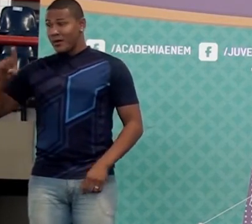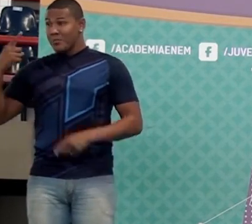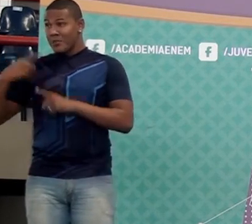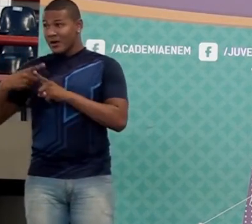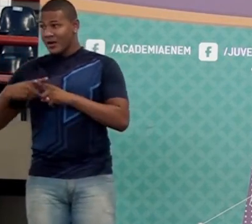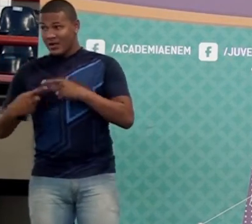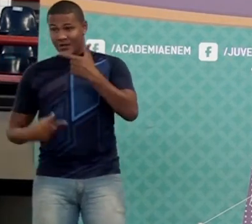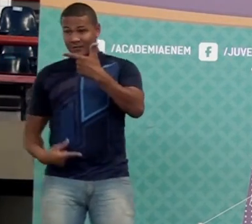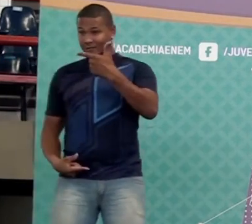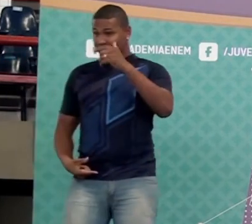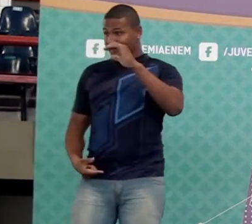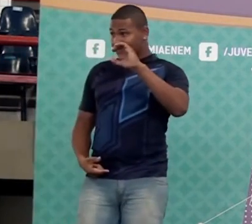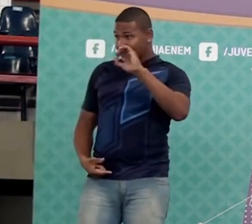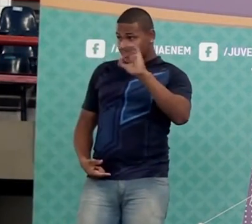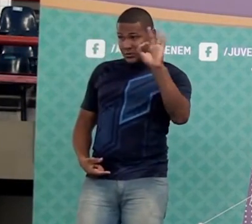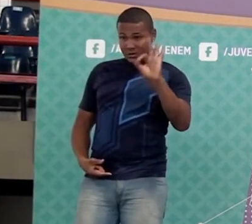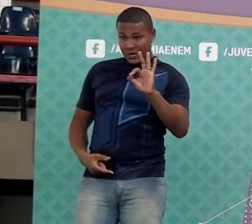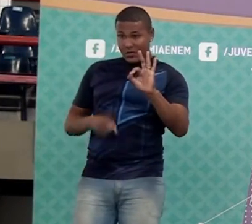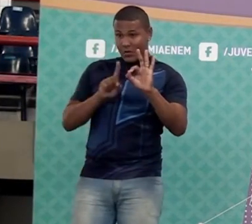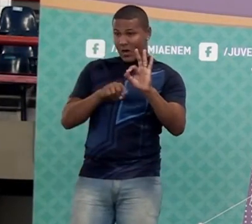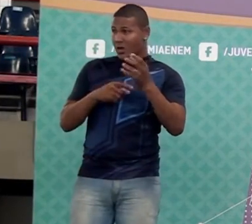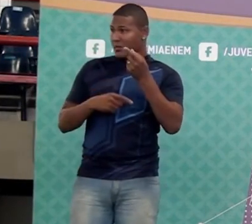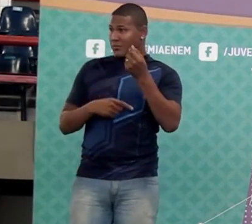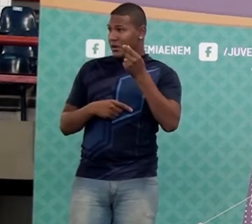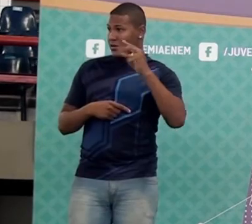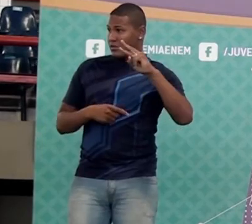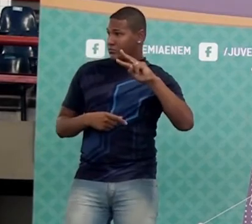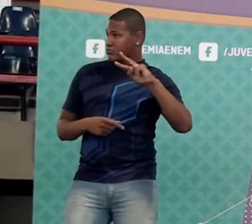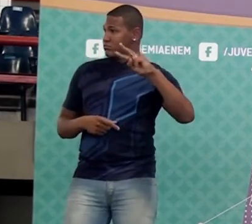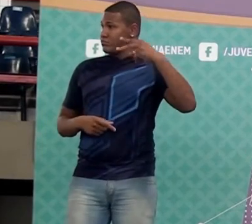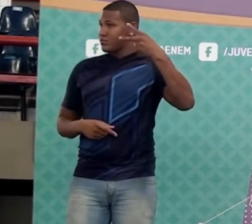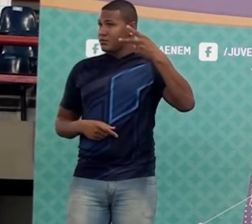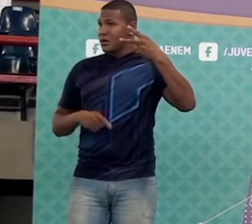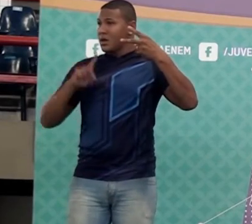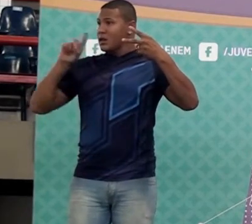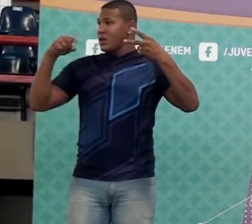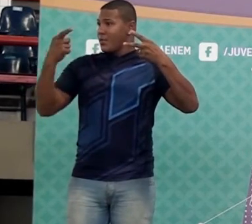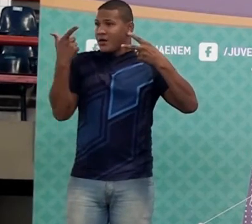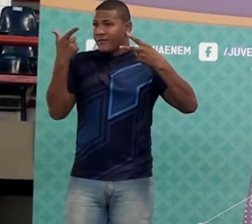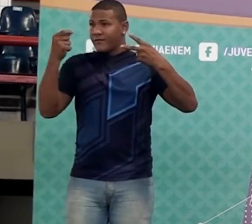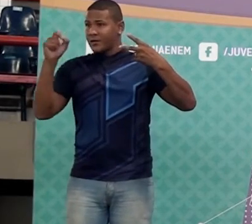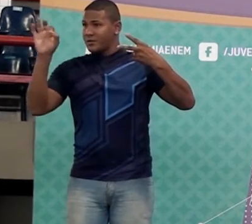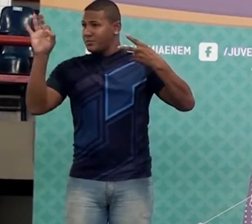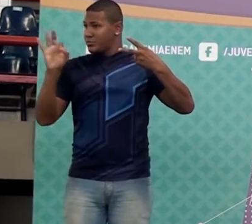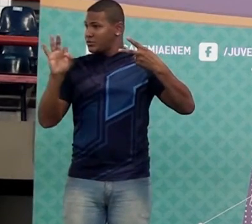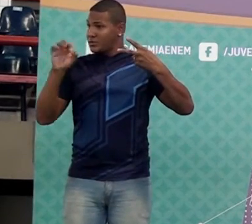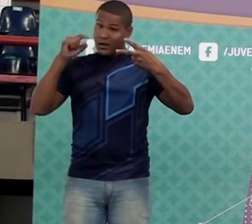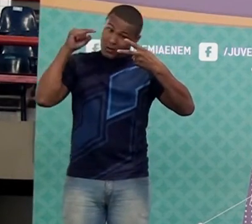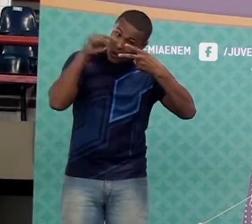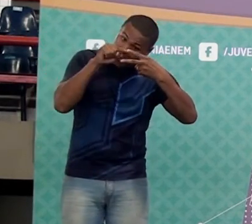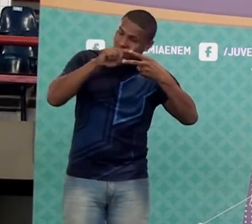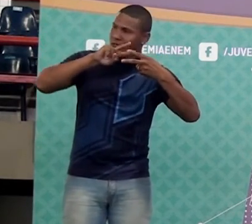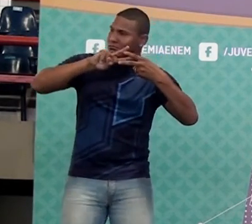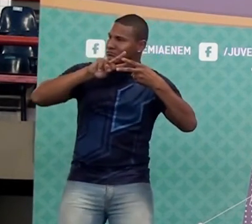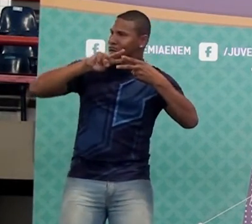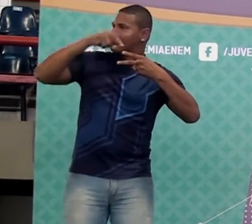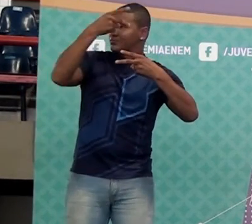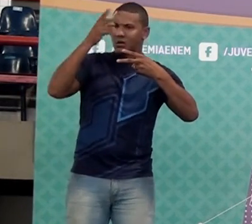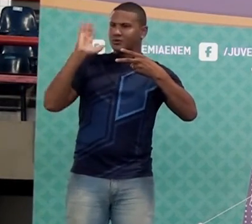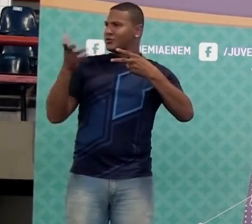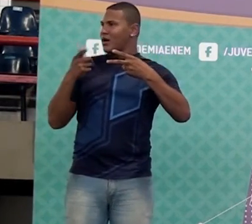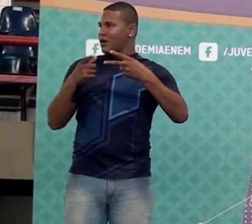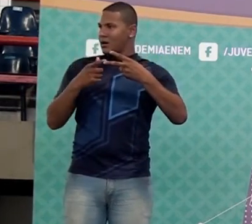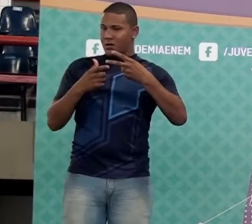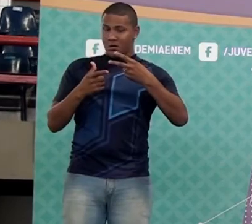por cento, o preço já ficou mais caro. O próximo vinte por cento já é em cima de um valor maior do que o primeiro.